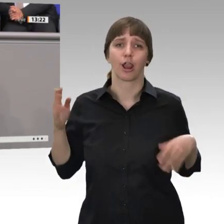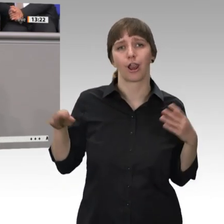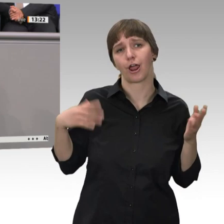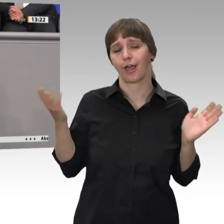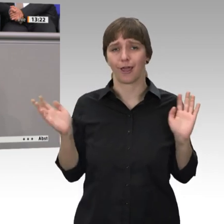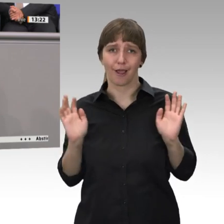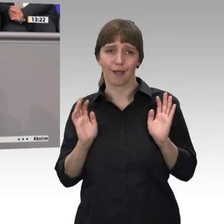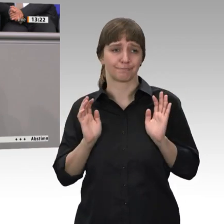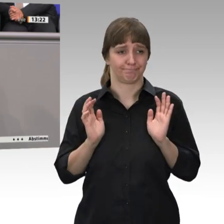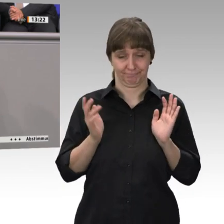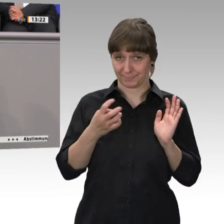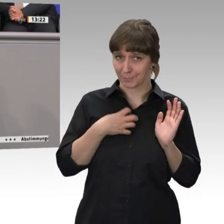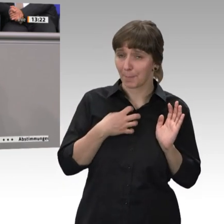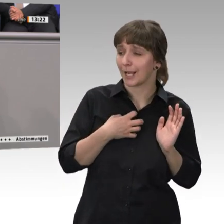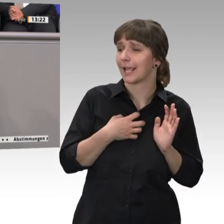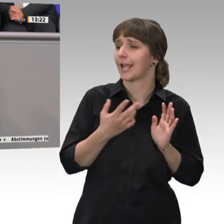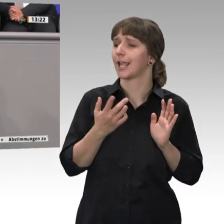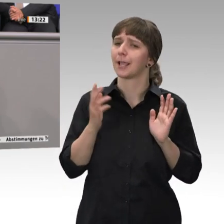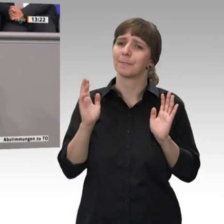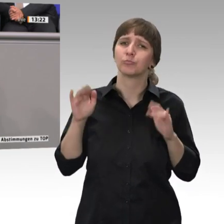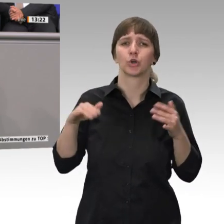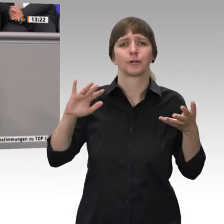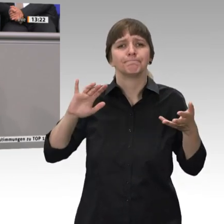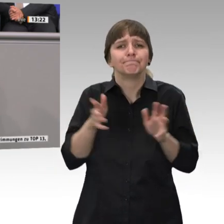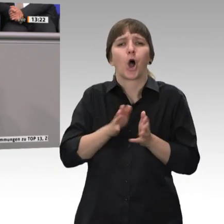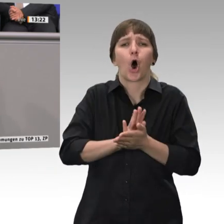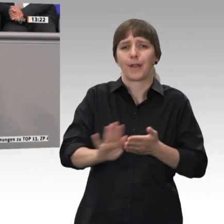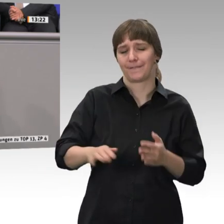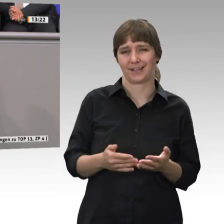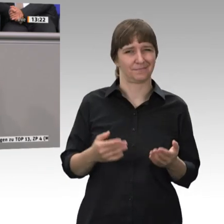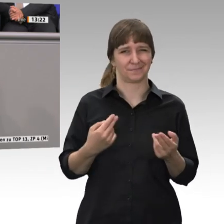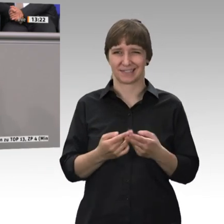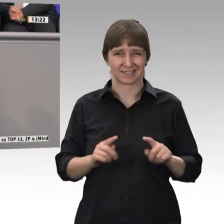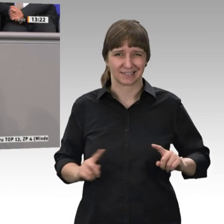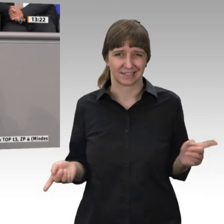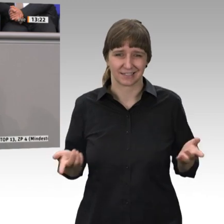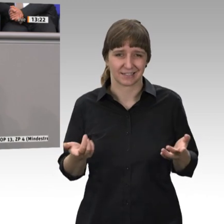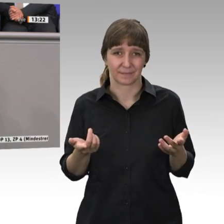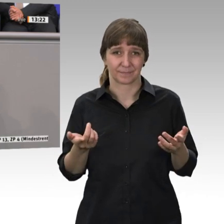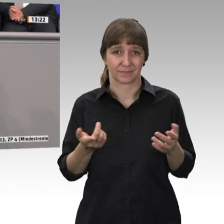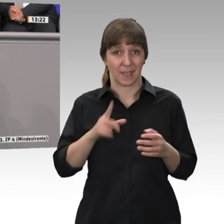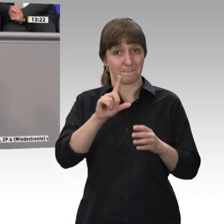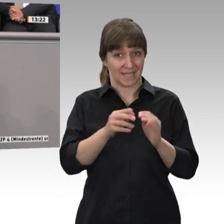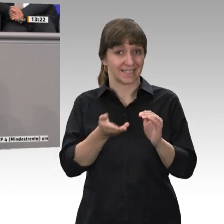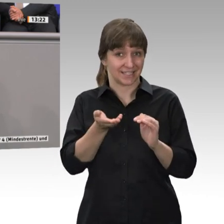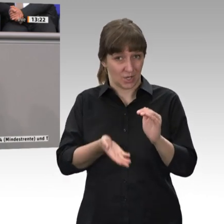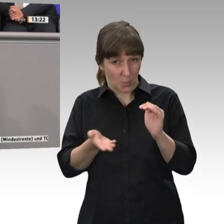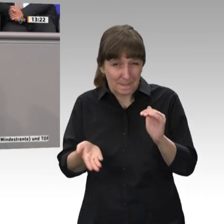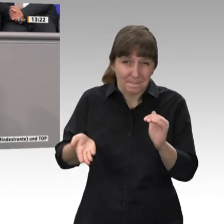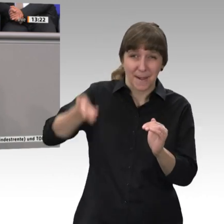versuchen, das Problem zu stark zu vereinfachen. Eine drastische Erhöhung des Mindestlohns, wie von Ihnen vorgeschlagen, ginge natürlich –